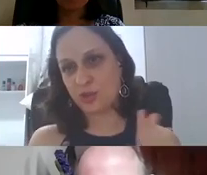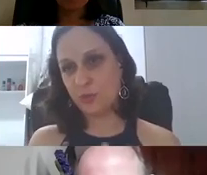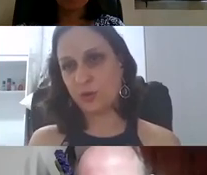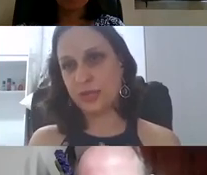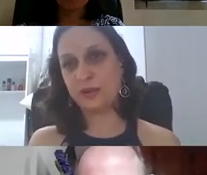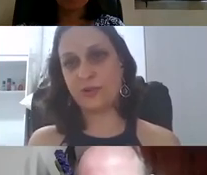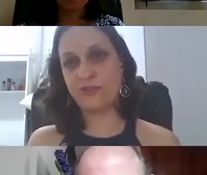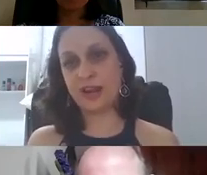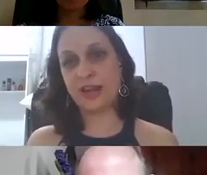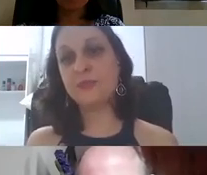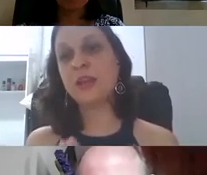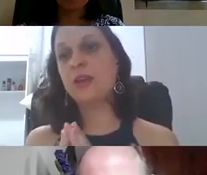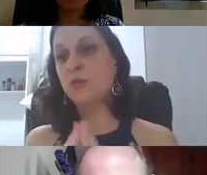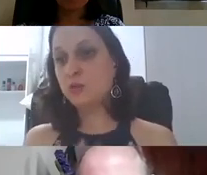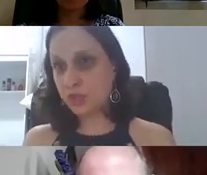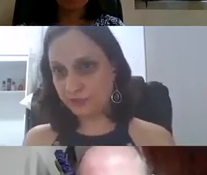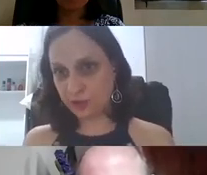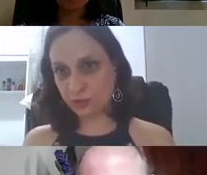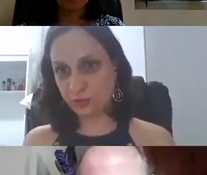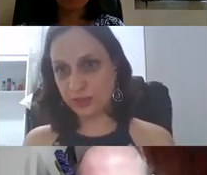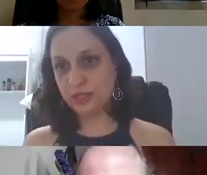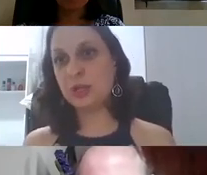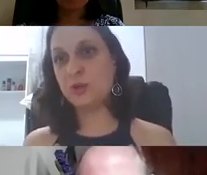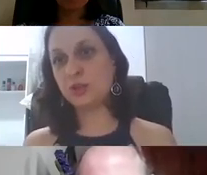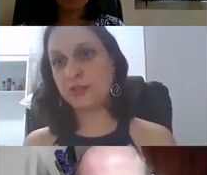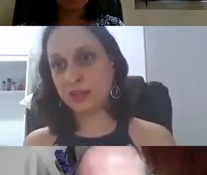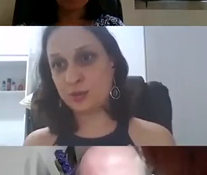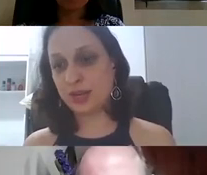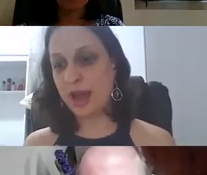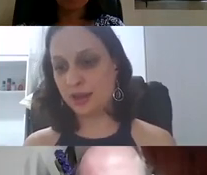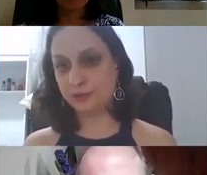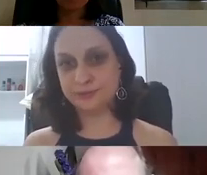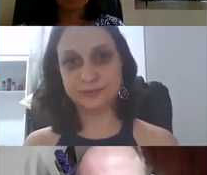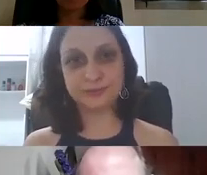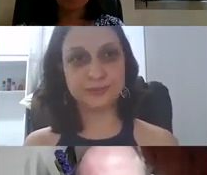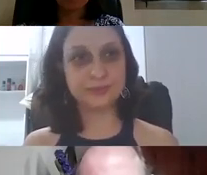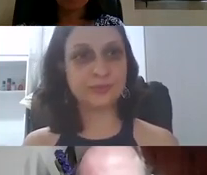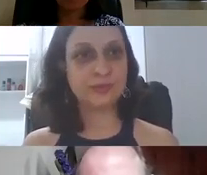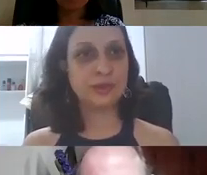parte, é um pouco dele que eu vou falar, um de infraestrutura, e o outro que fala do trabalho.